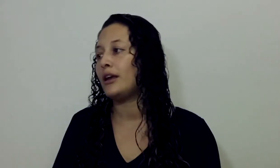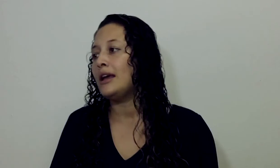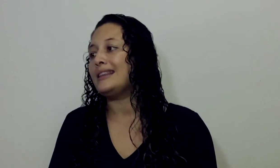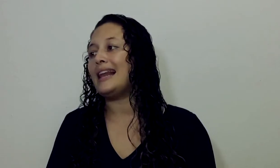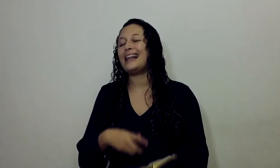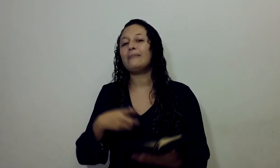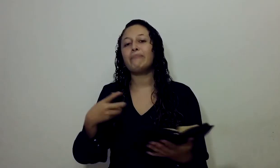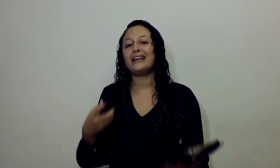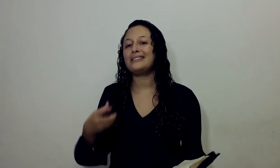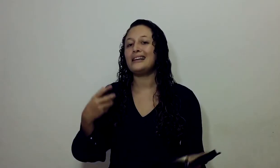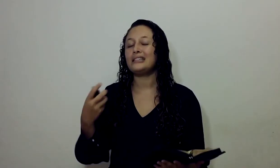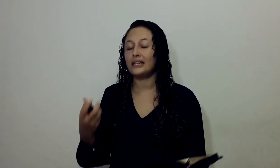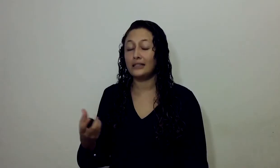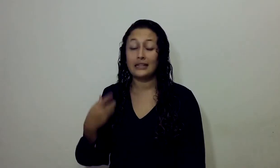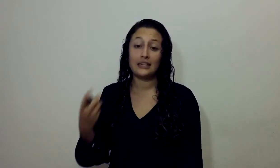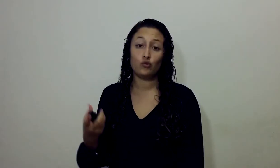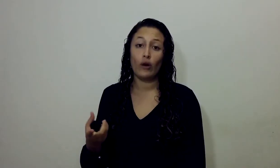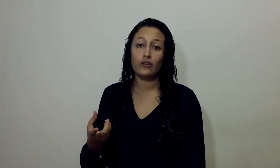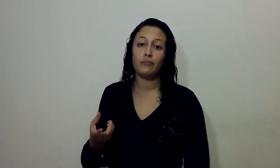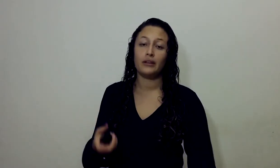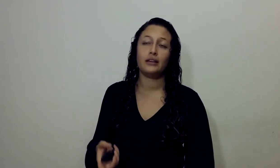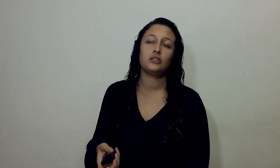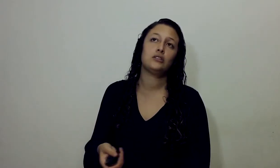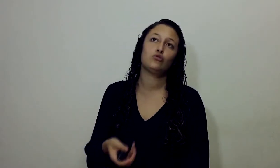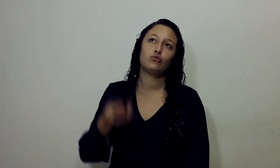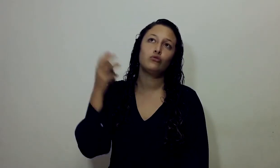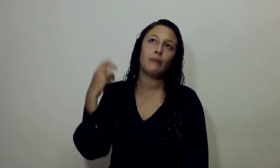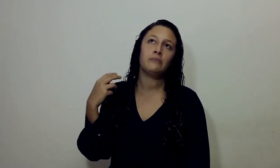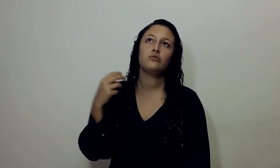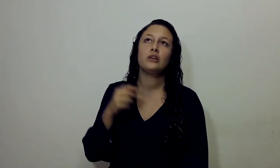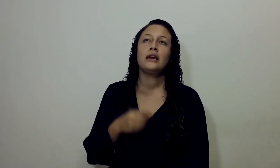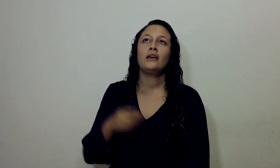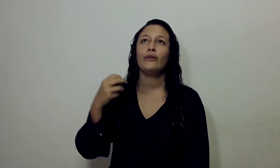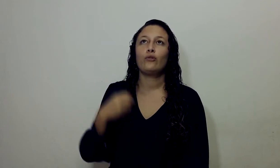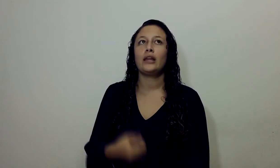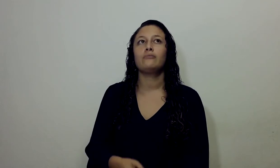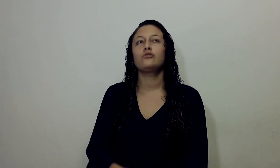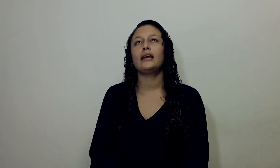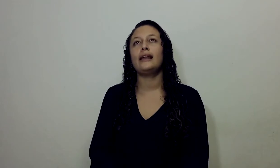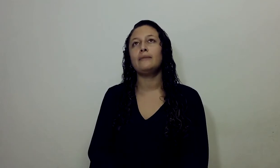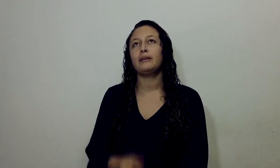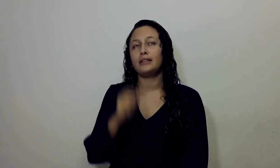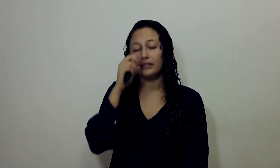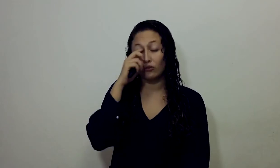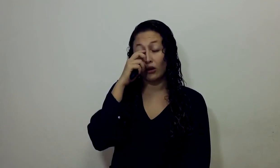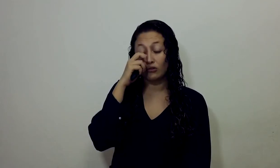Investigador De la limpieza Del santuario Verdad Que si nosotros Nos vamos Y recordamos Que la limpieza Del santuario